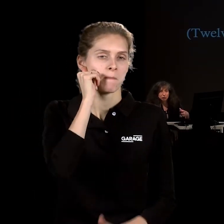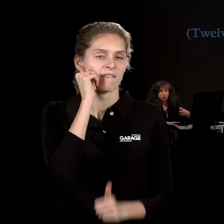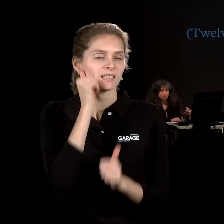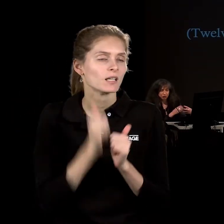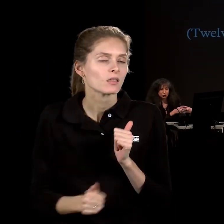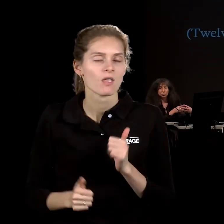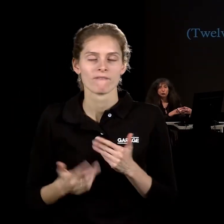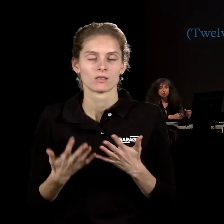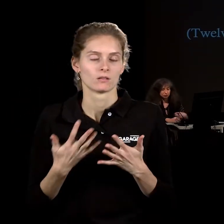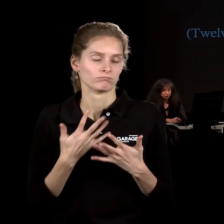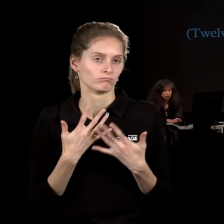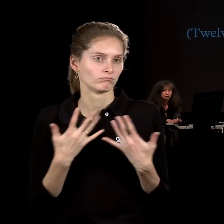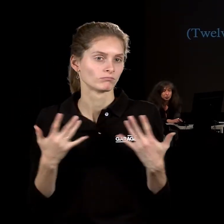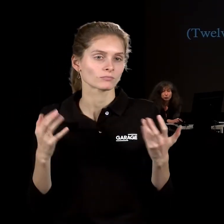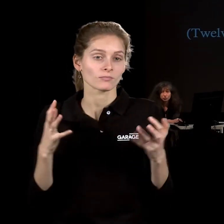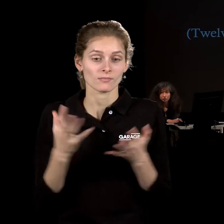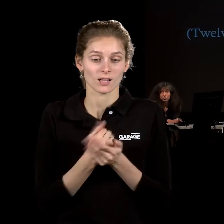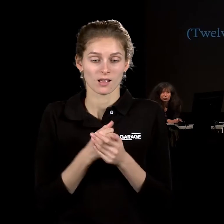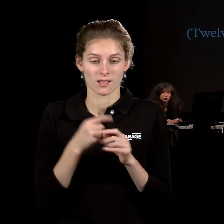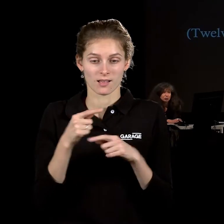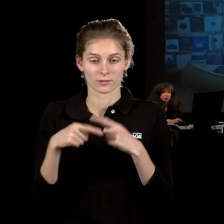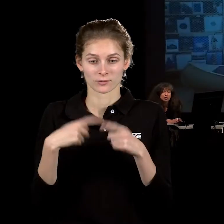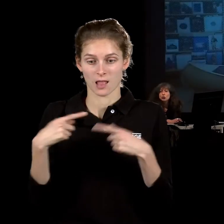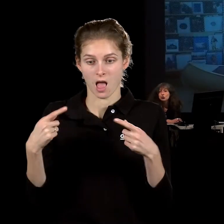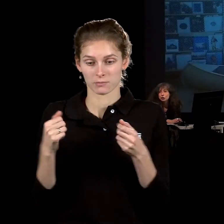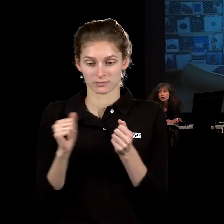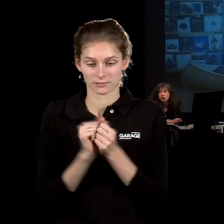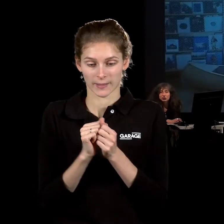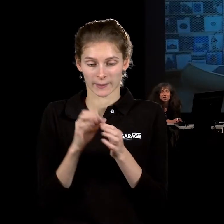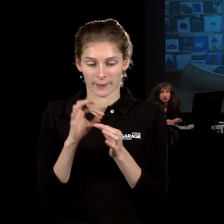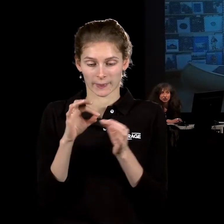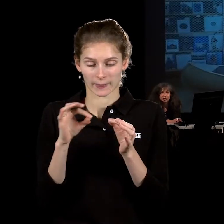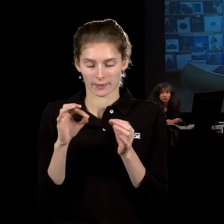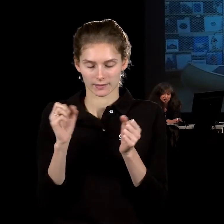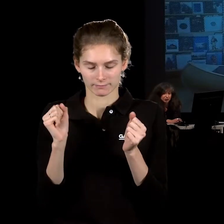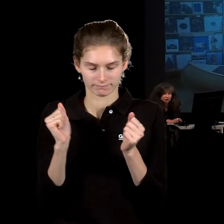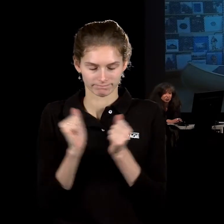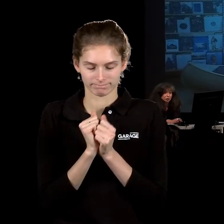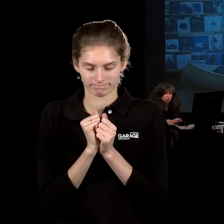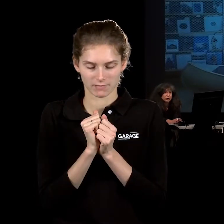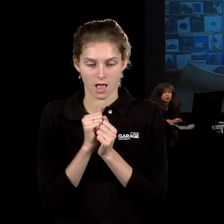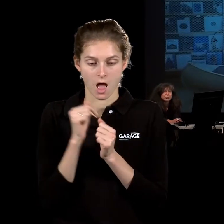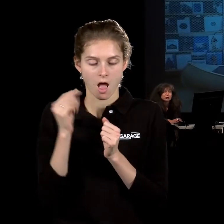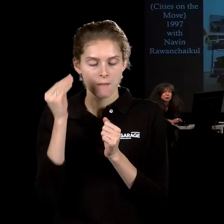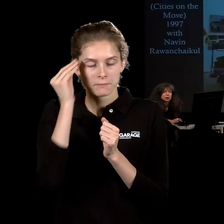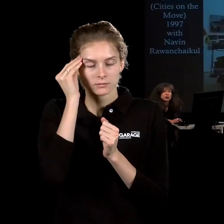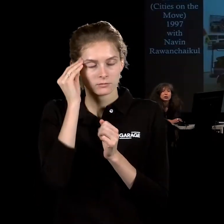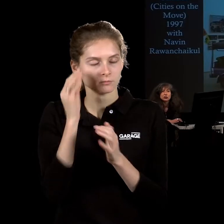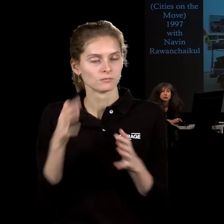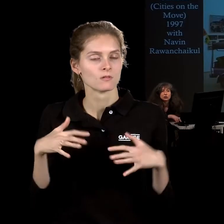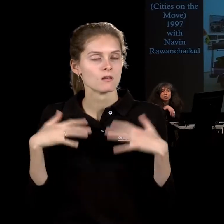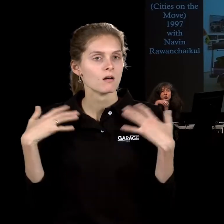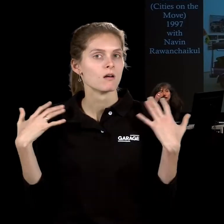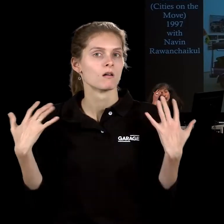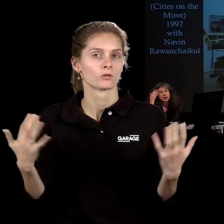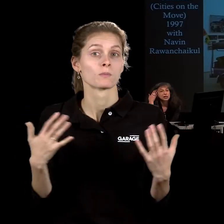который, может быть, абсолютно спрессован вот в эту самую крошечную историю. Естественно, акция сделала, собственно, эта работа сделала